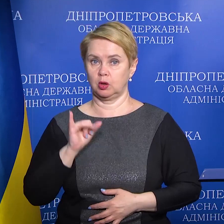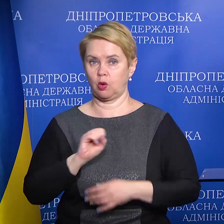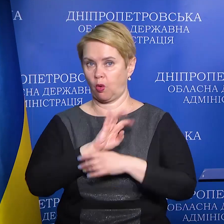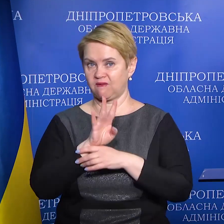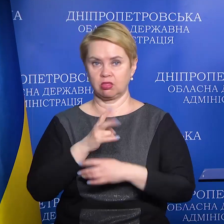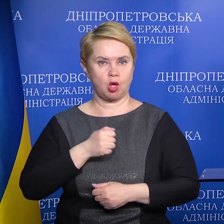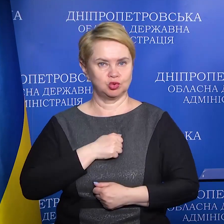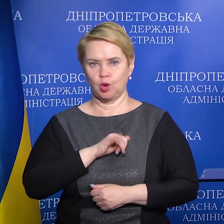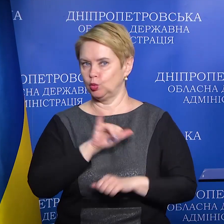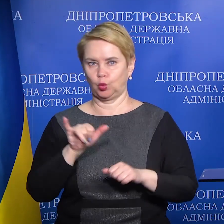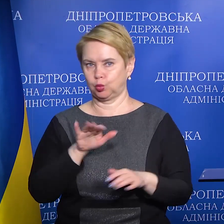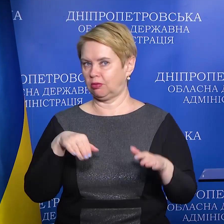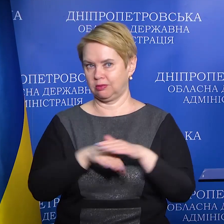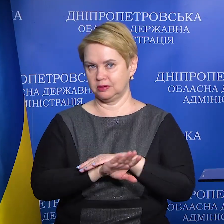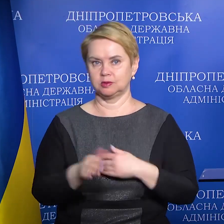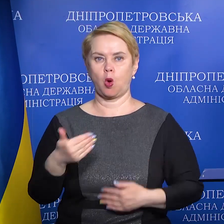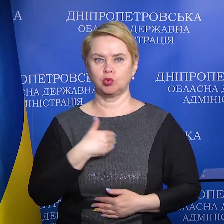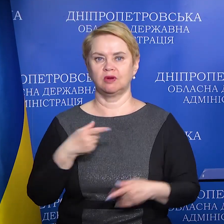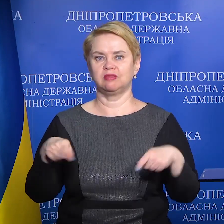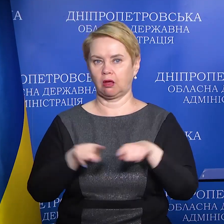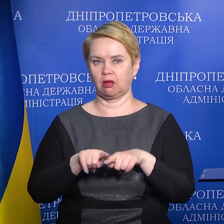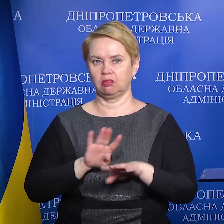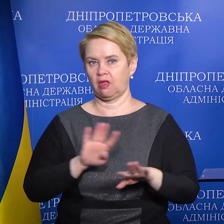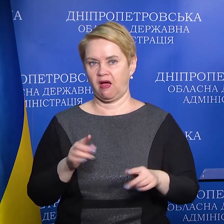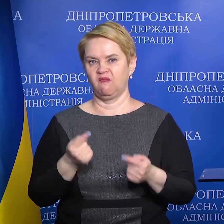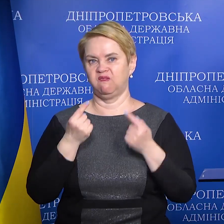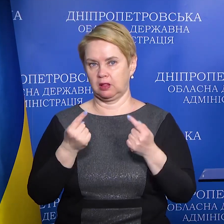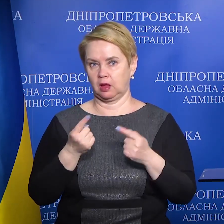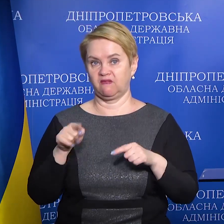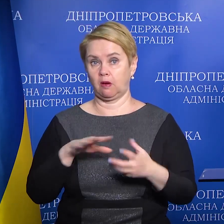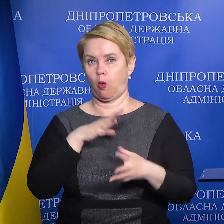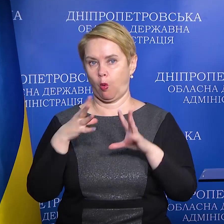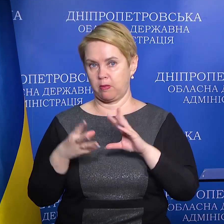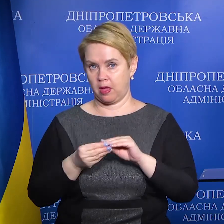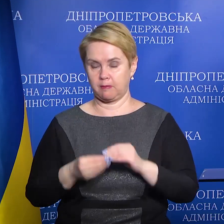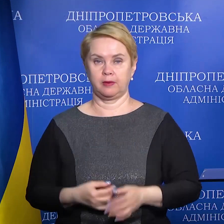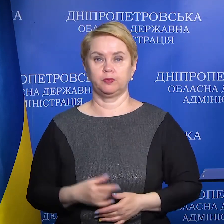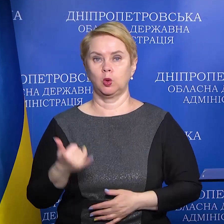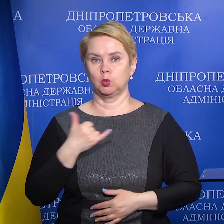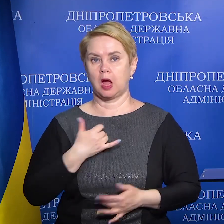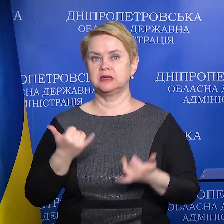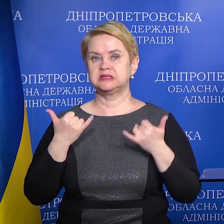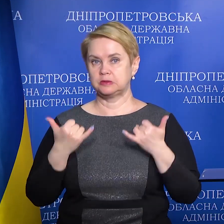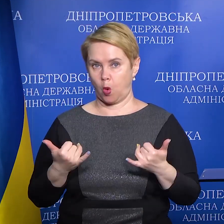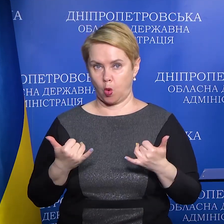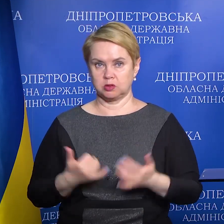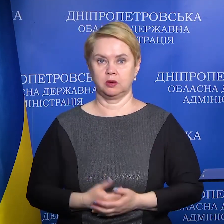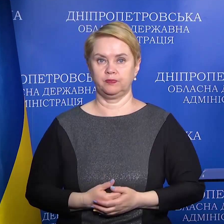ковід, на жаль, ні куди не тівся, хоч і в таких невеликих він об'ємах. Нас сьогодні